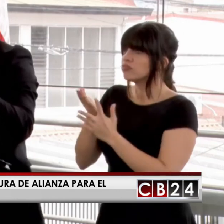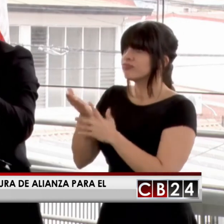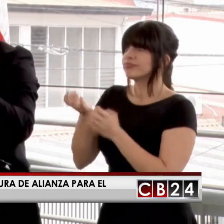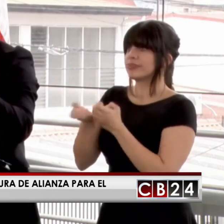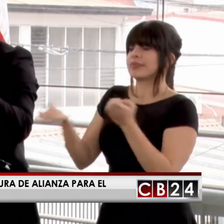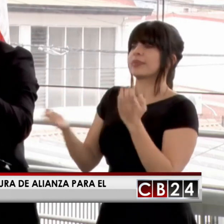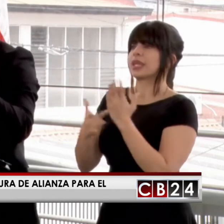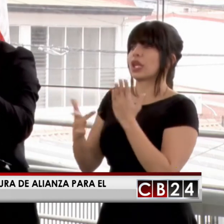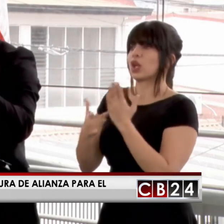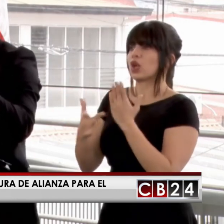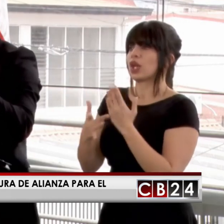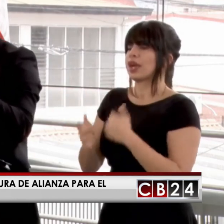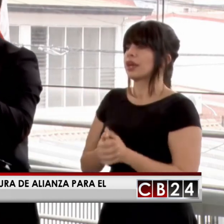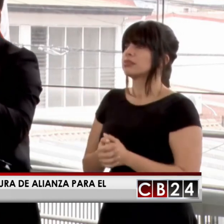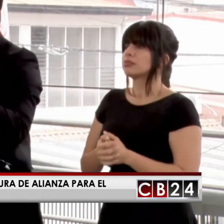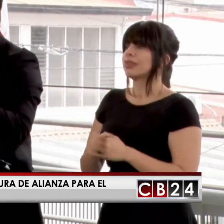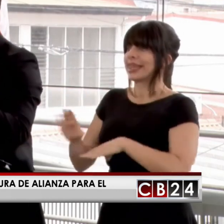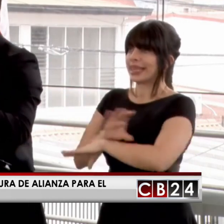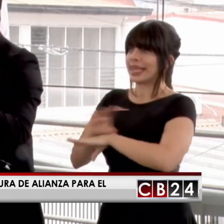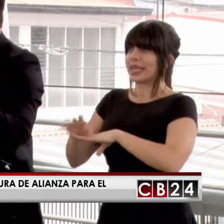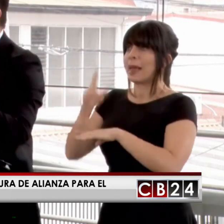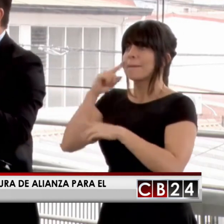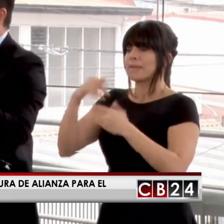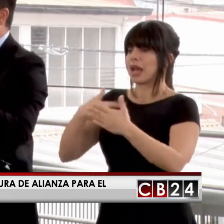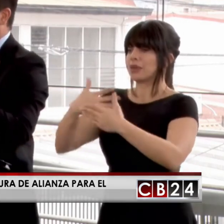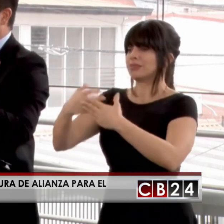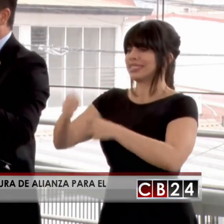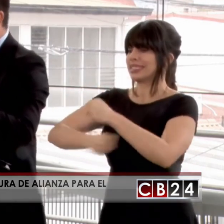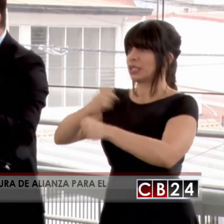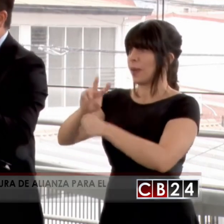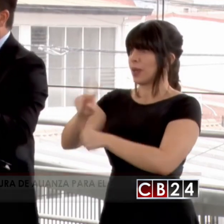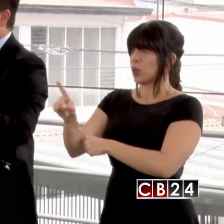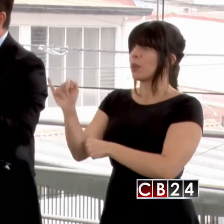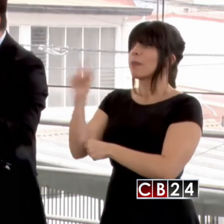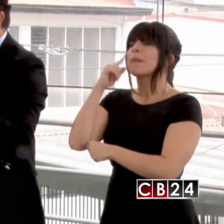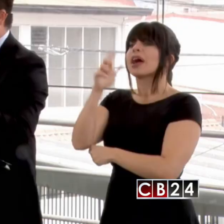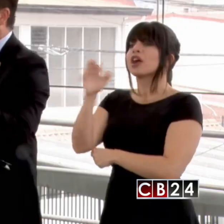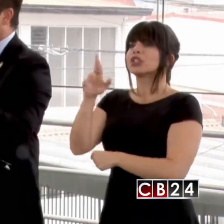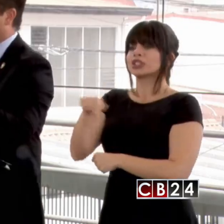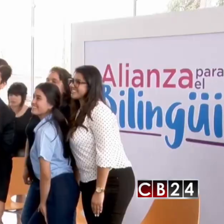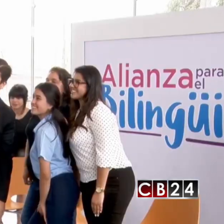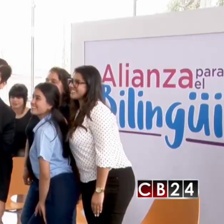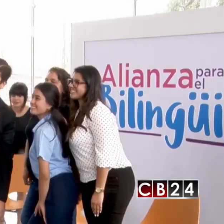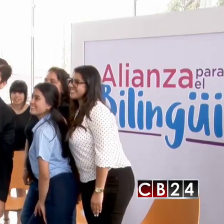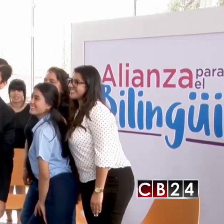herramienta tecnológica y digital para el siglo XXI y para que Costa Rica sea líder en esa materia.